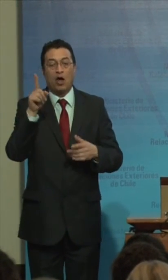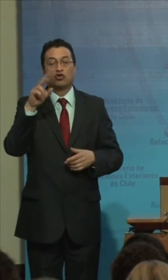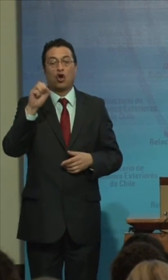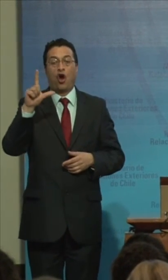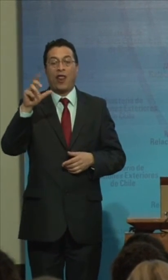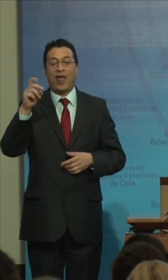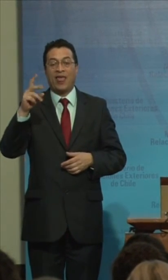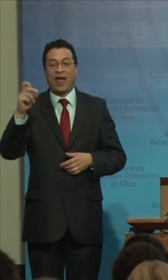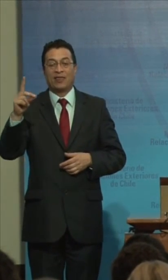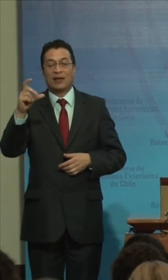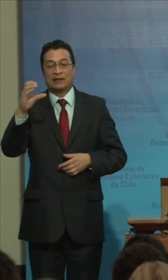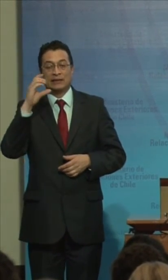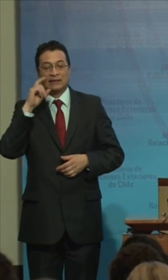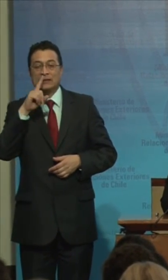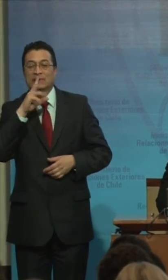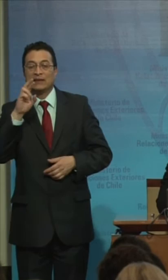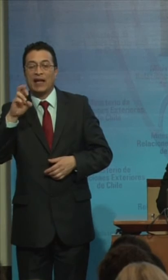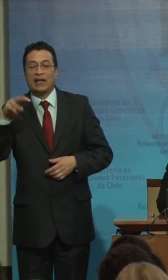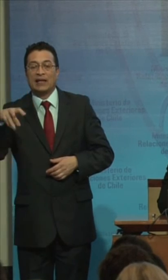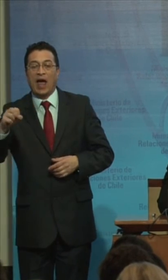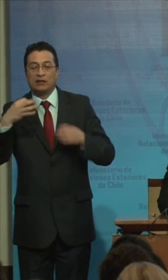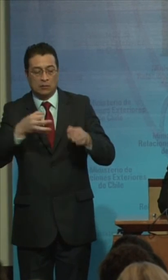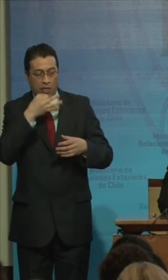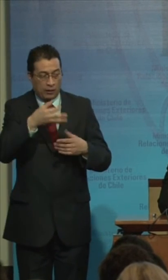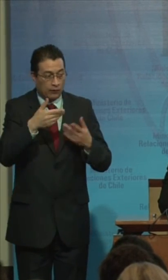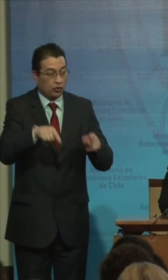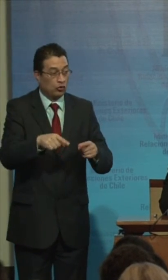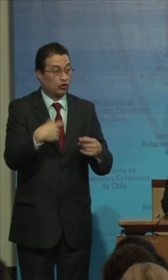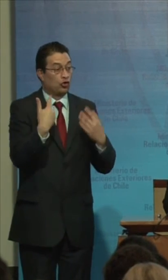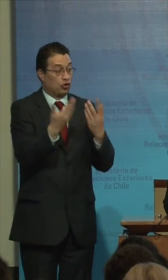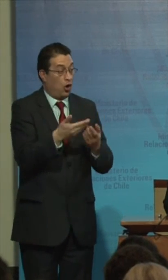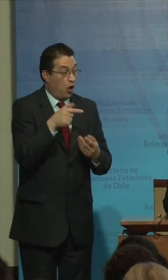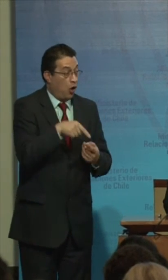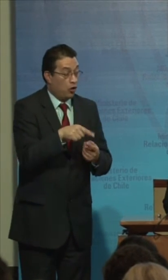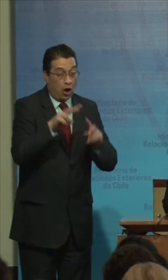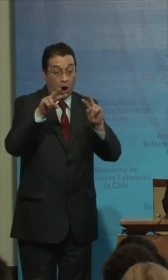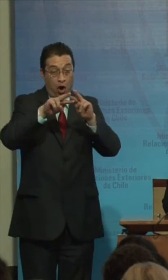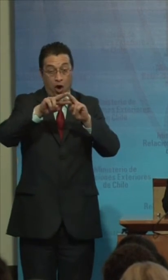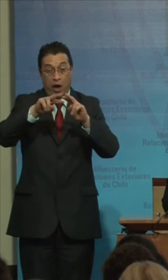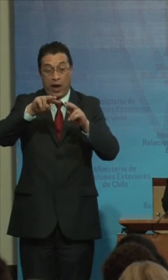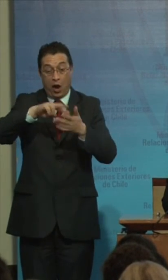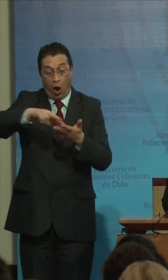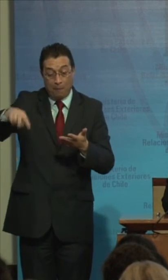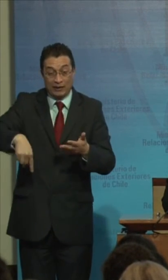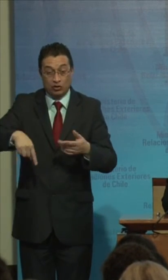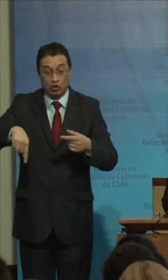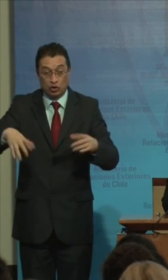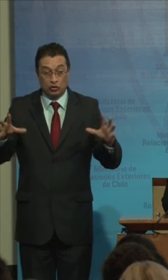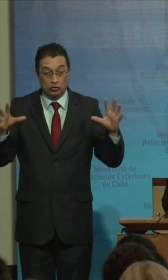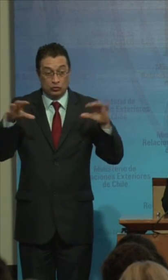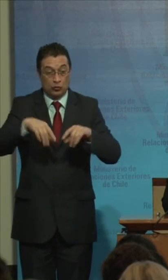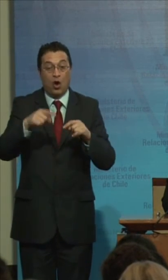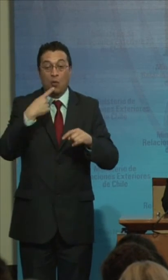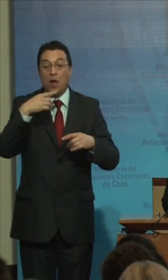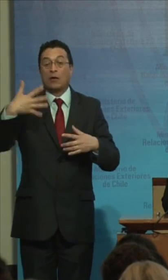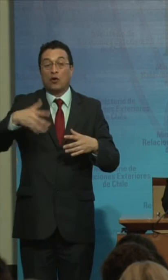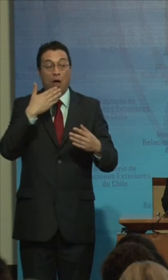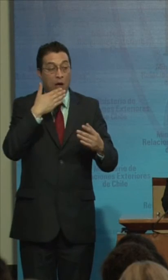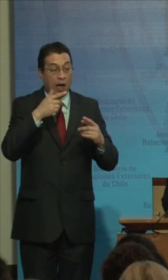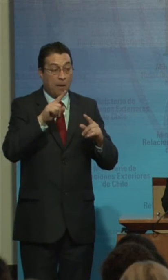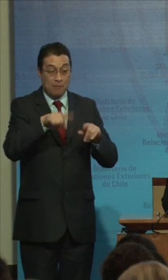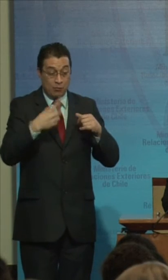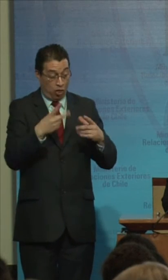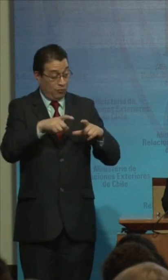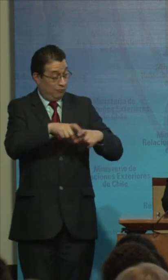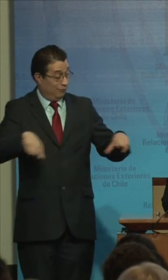Soledad Cisterna Para hablar de estos temas El acto En conmemoración En esta convención Tal como lo dice El título De ambos paneles